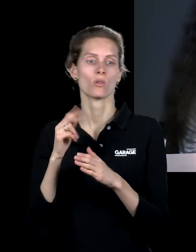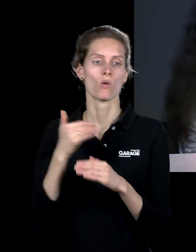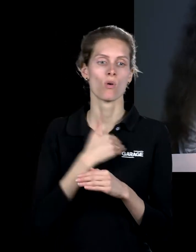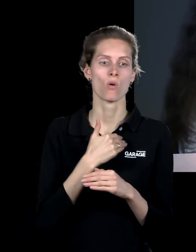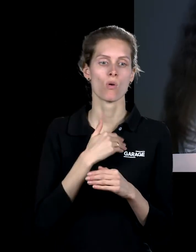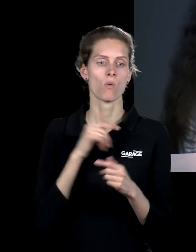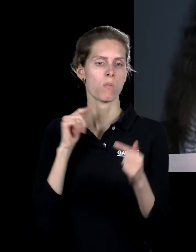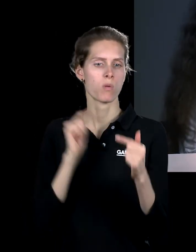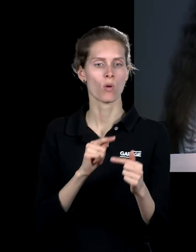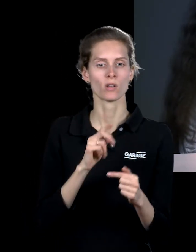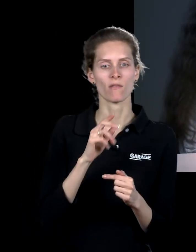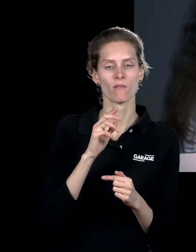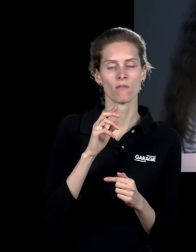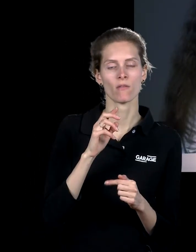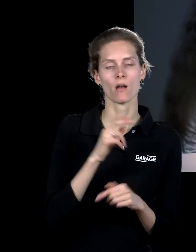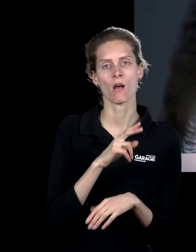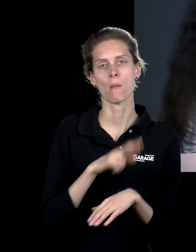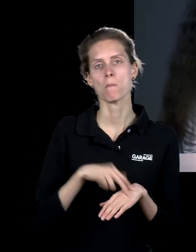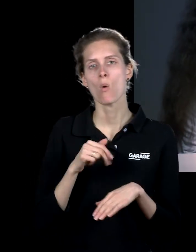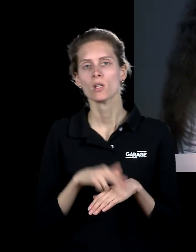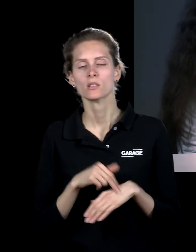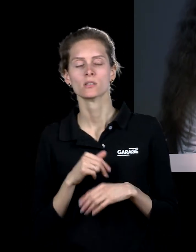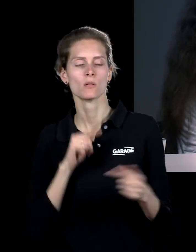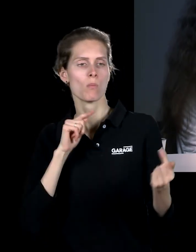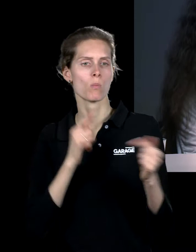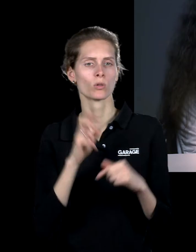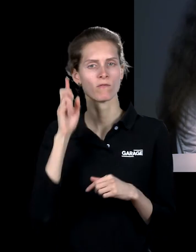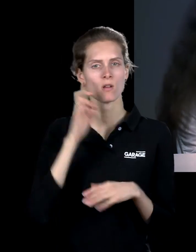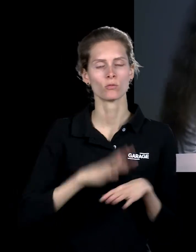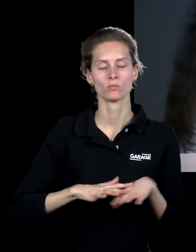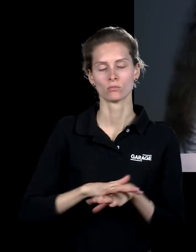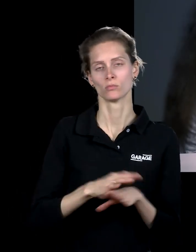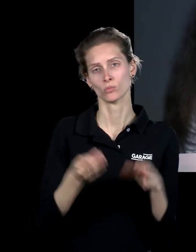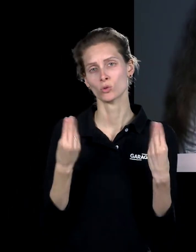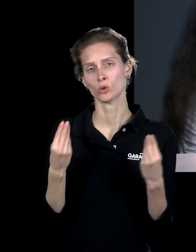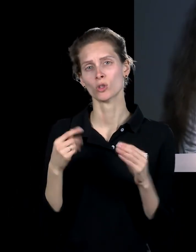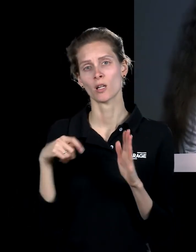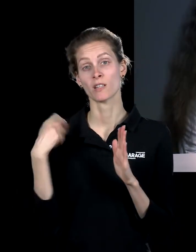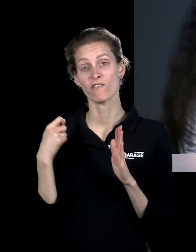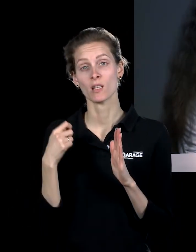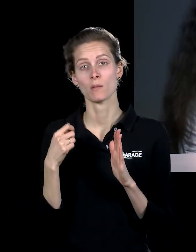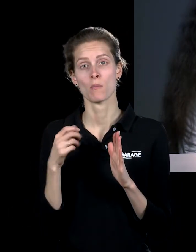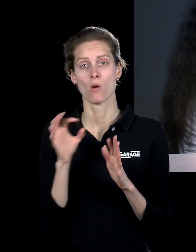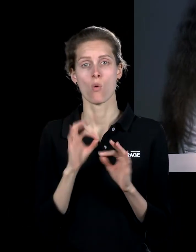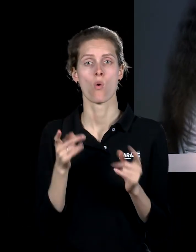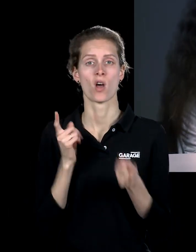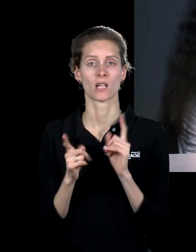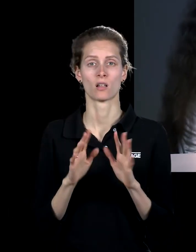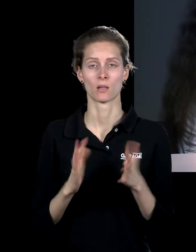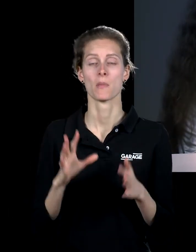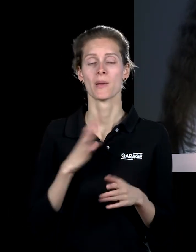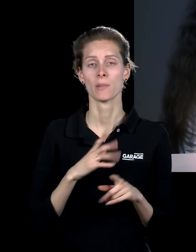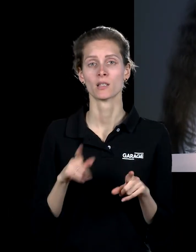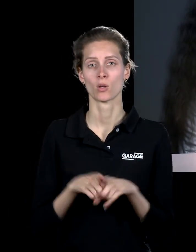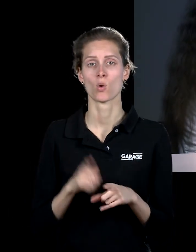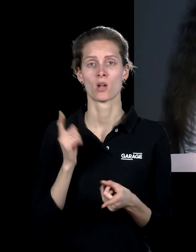против полиции, против государства. Очень потрясающий фильм, основанный на реальных событиях. Было реальное